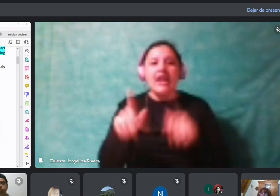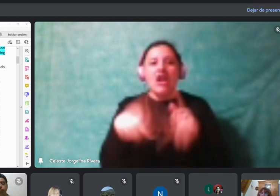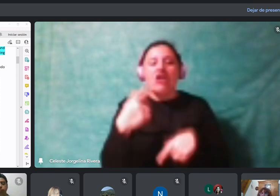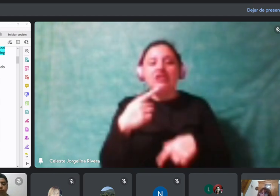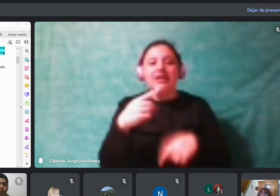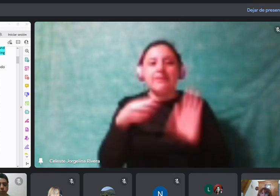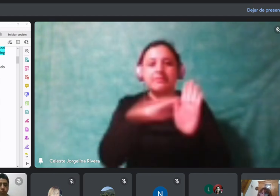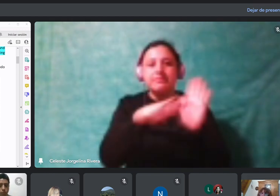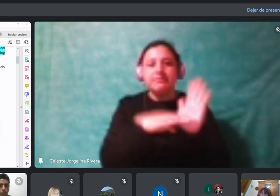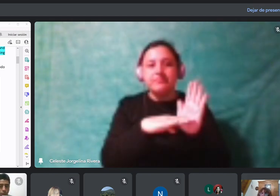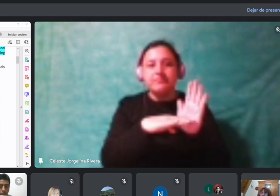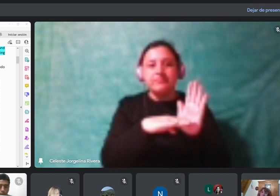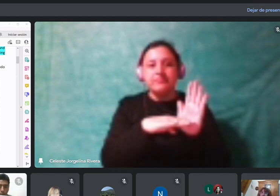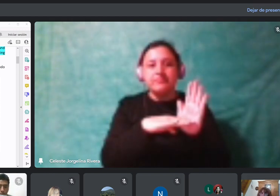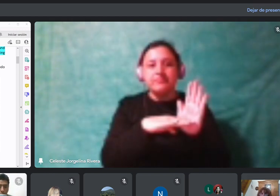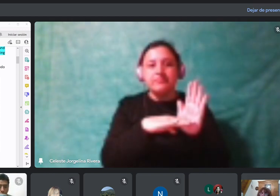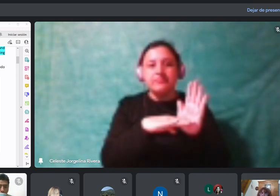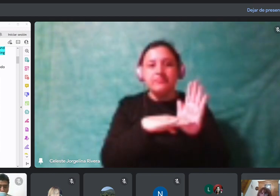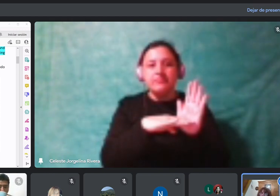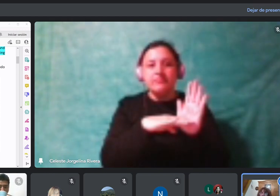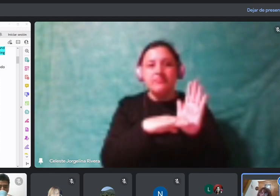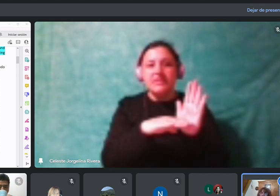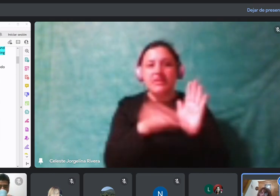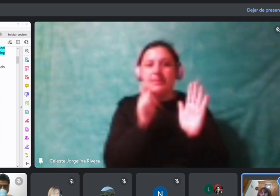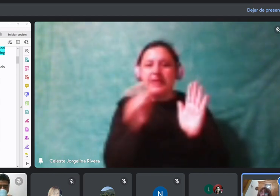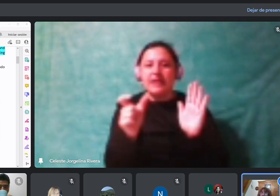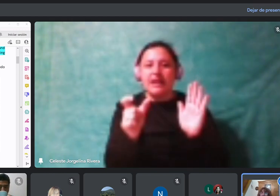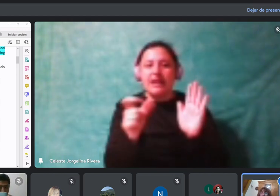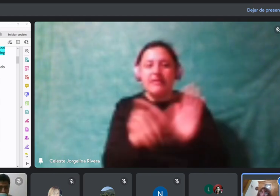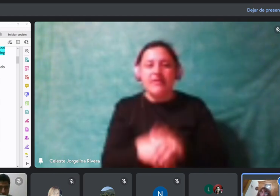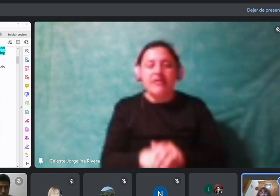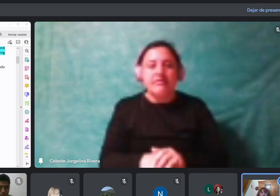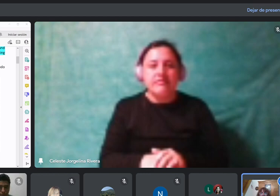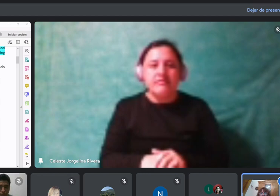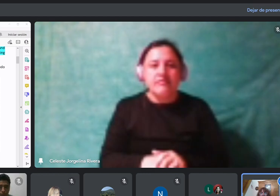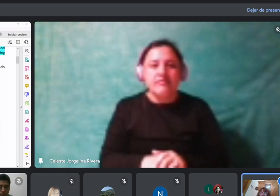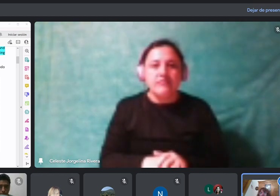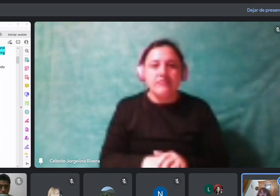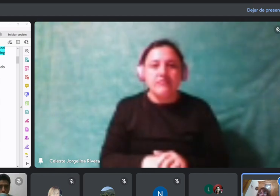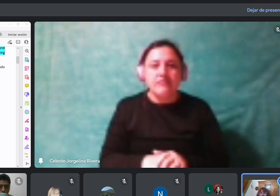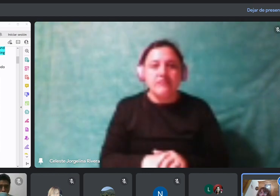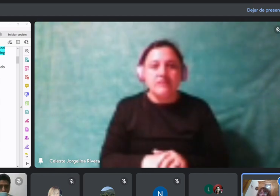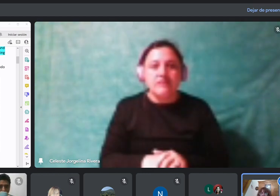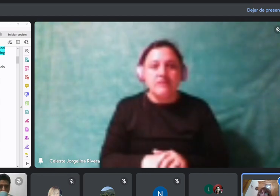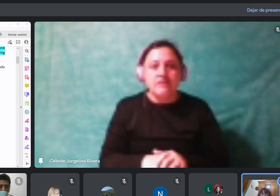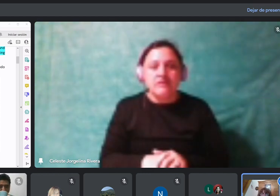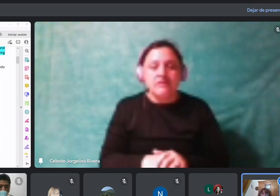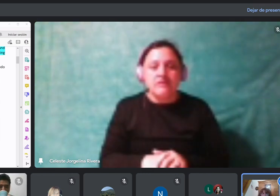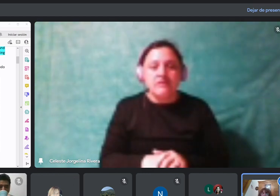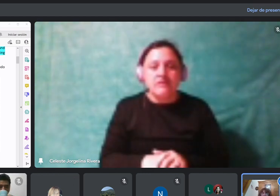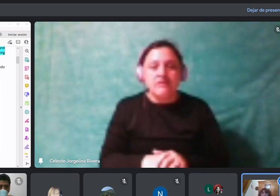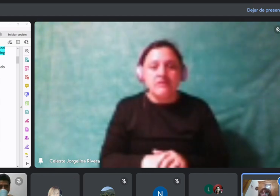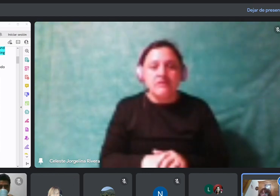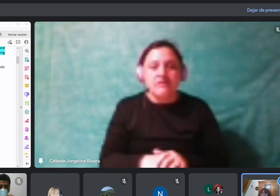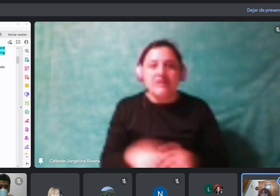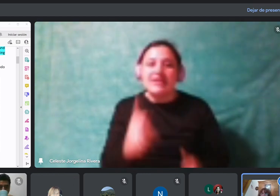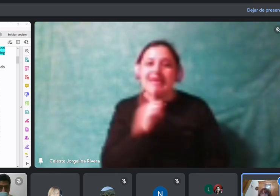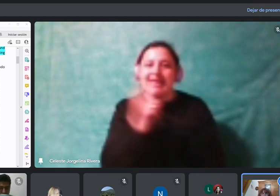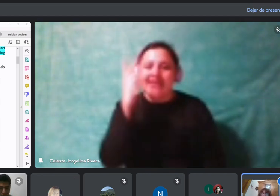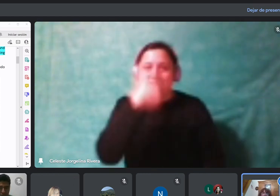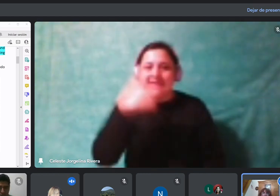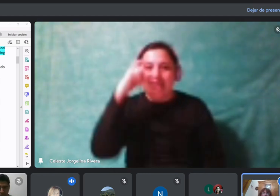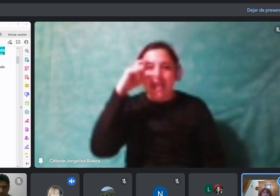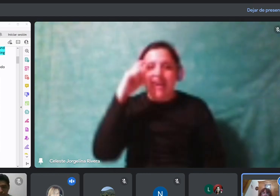También. También es un determinante. Ese es un adjetivo posesivo. Lo que me indica